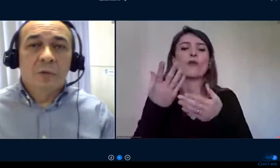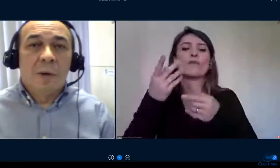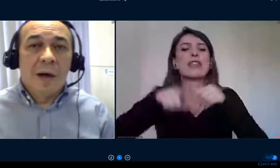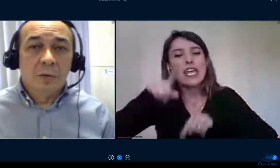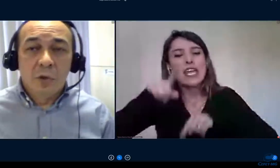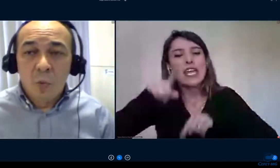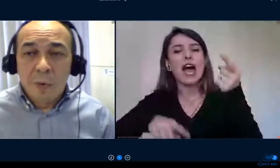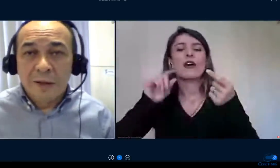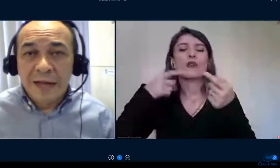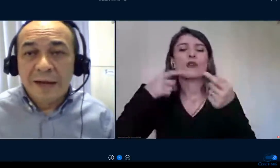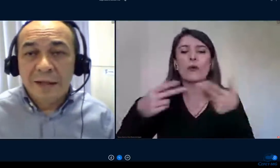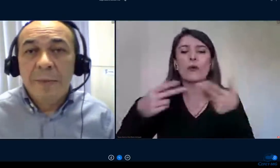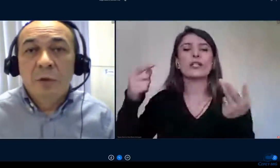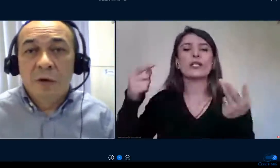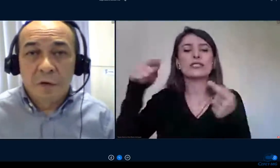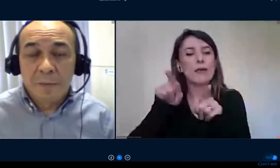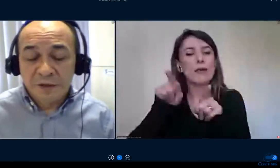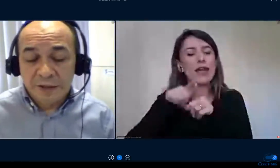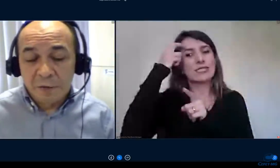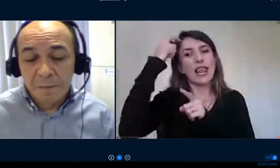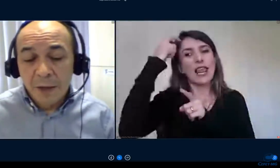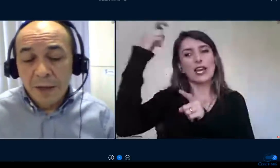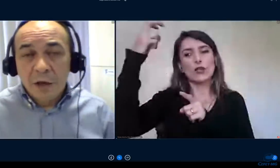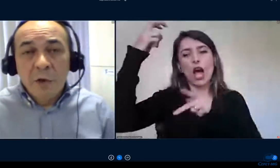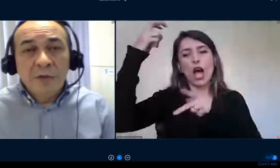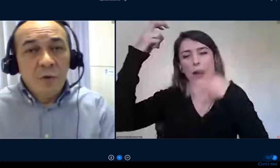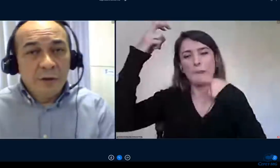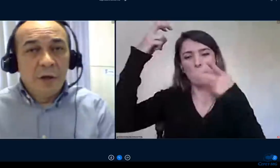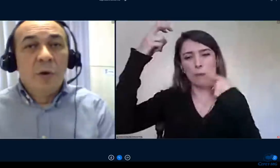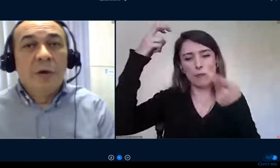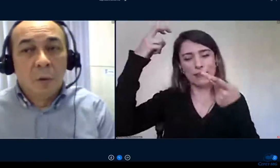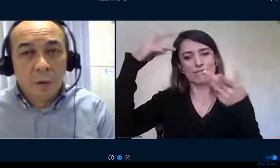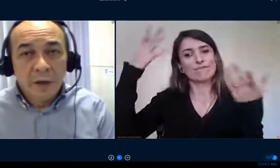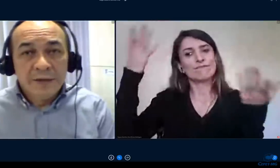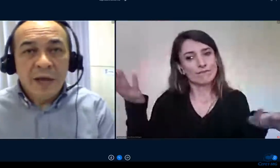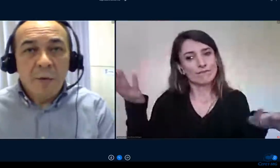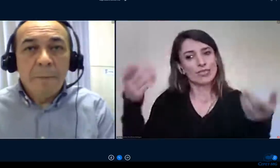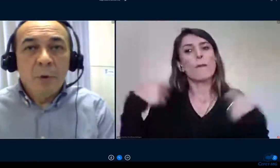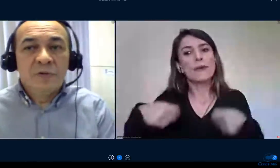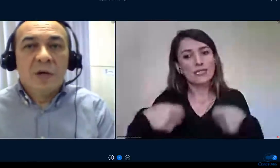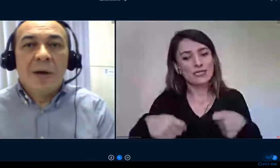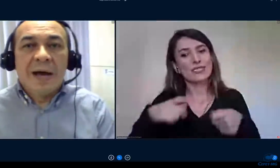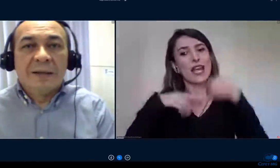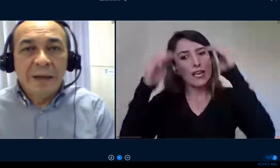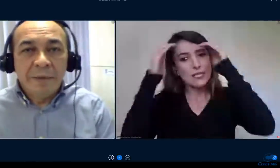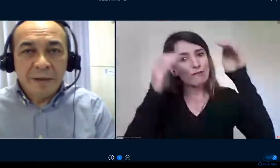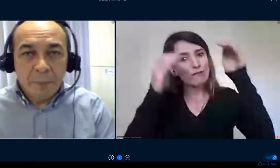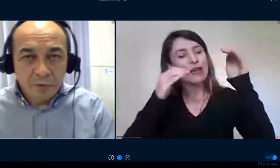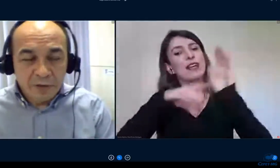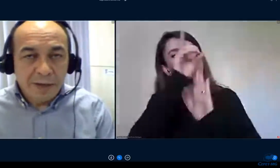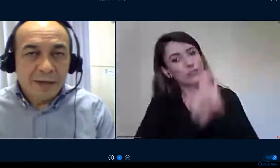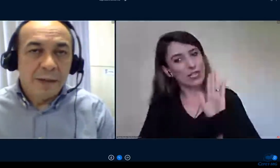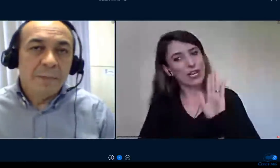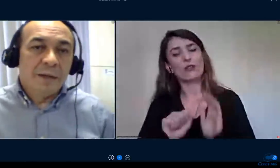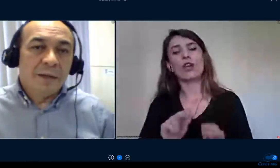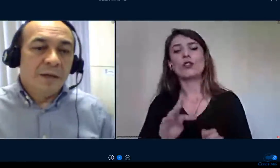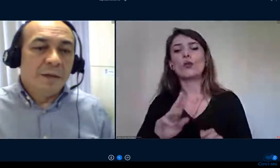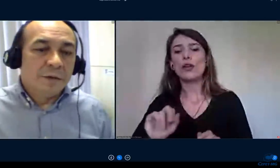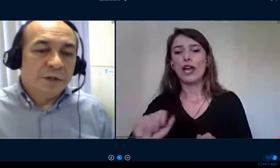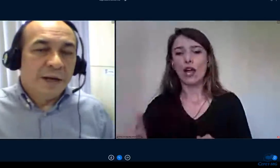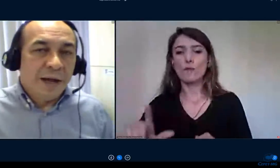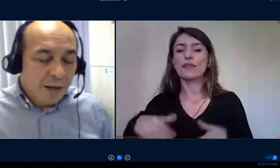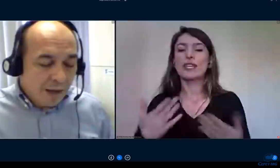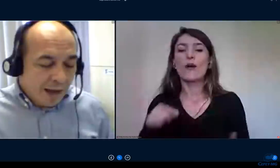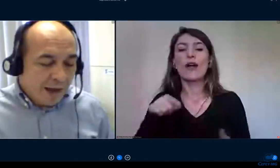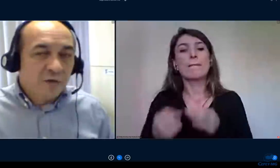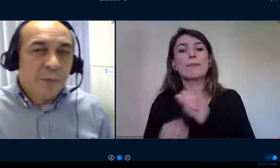intelectual da academia de uma forma geral. Então, eu tenho que ter o rigor. Se é uma produção acadêmica, essa produção acadêmica, ela tem que